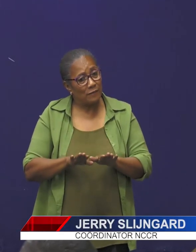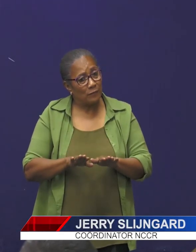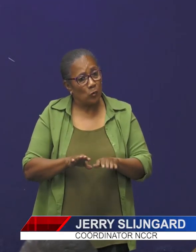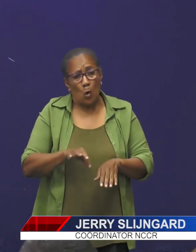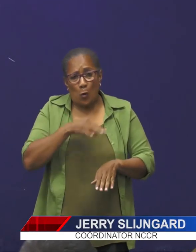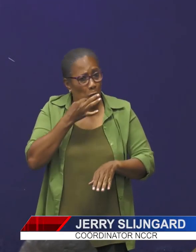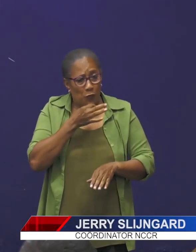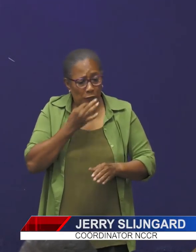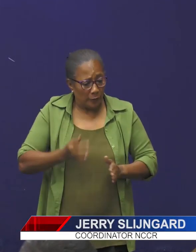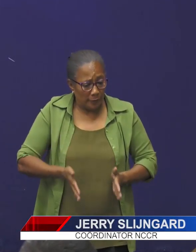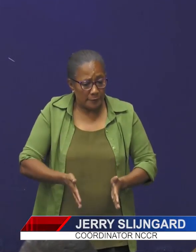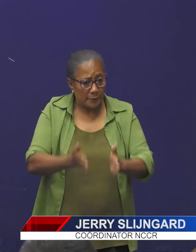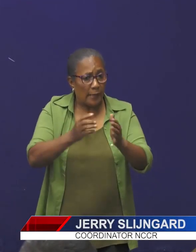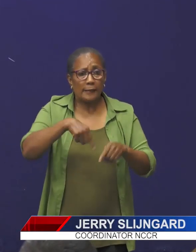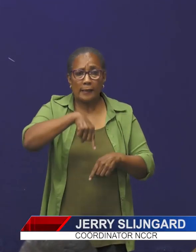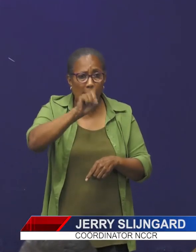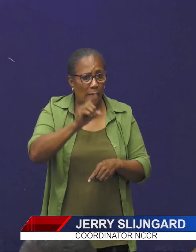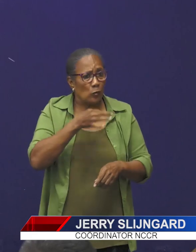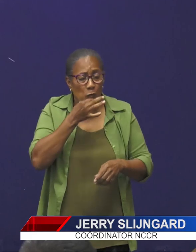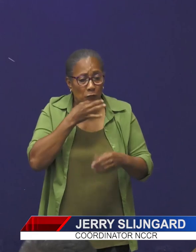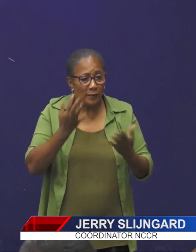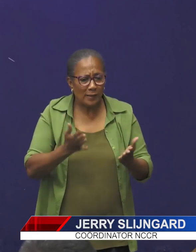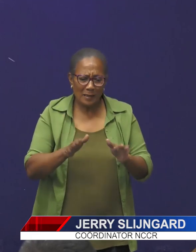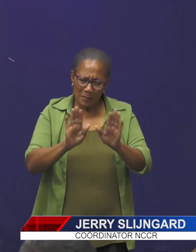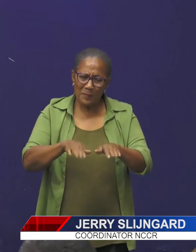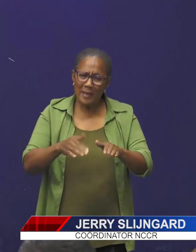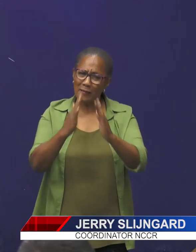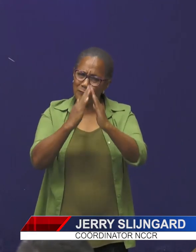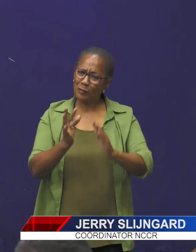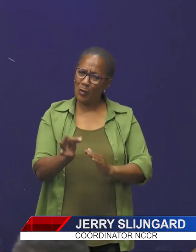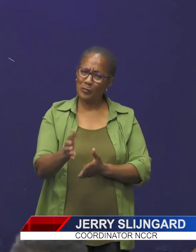even afgonastratie, aan het defanoodu, dan ook.